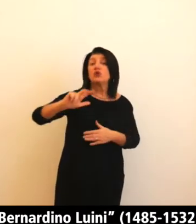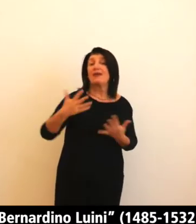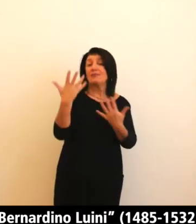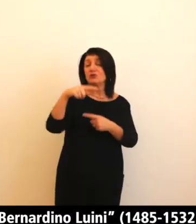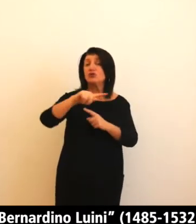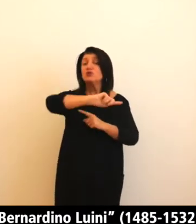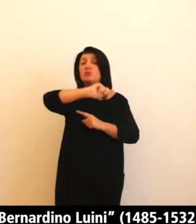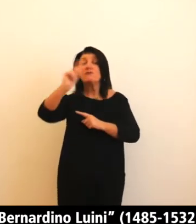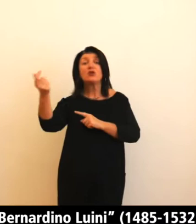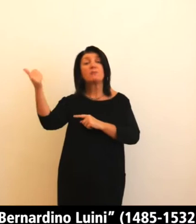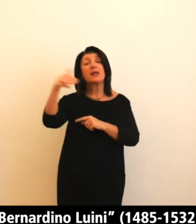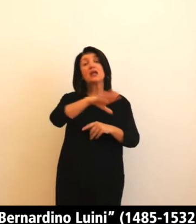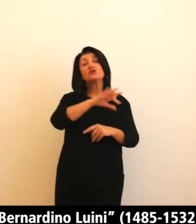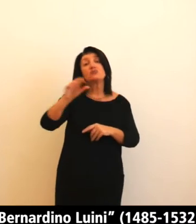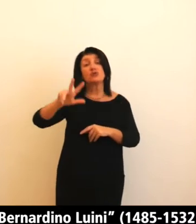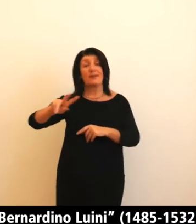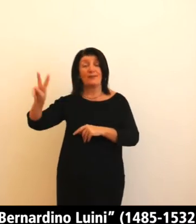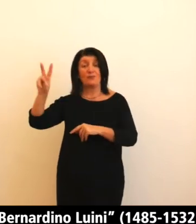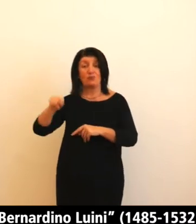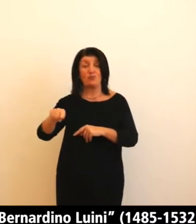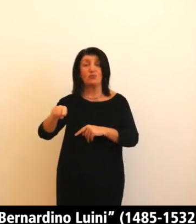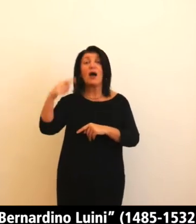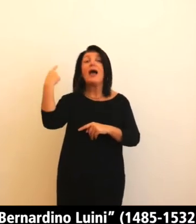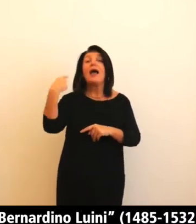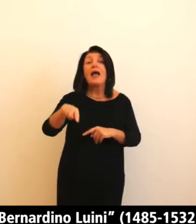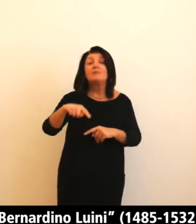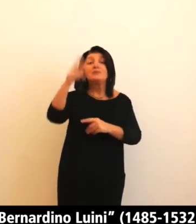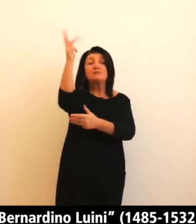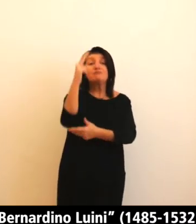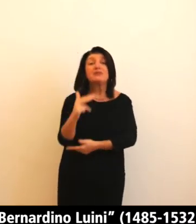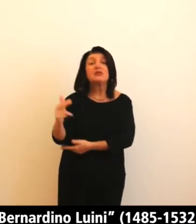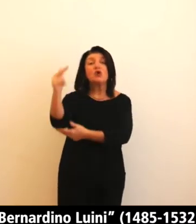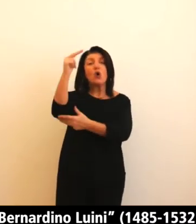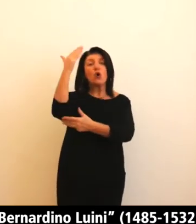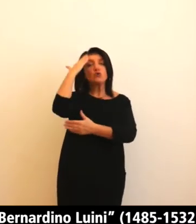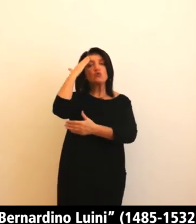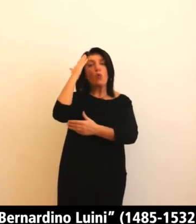1532 pittore di scuola rinascimentale Lombarda